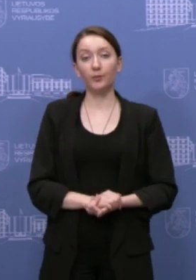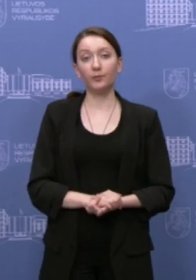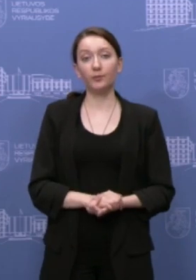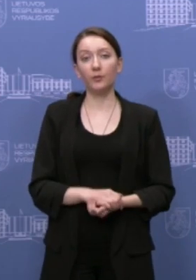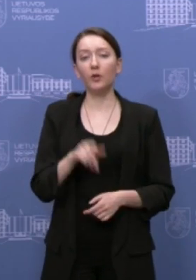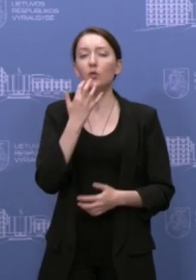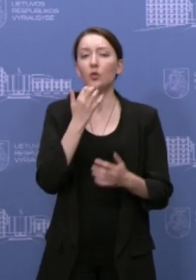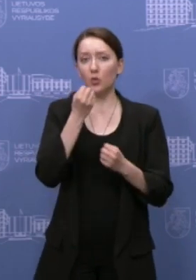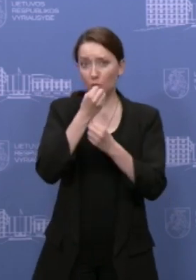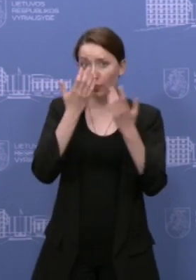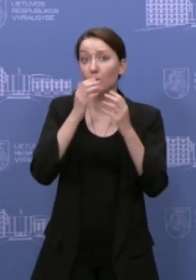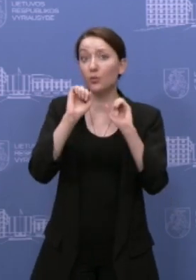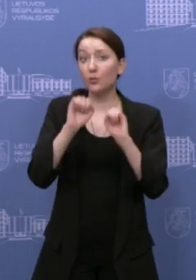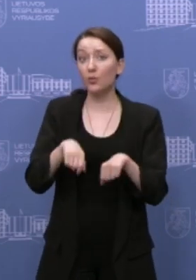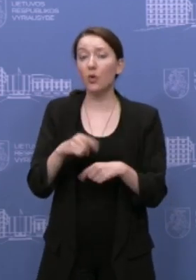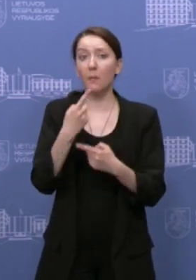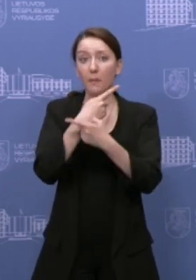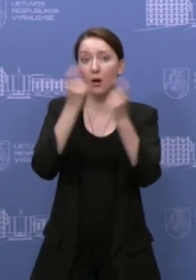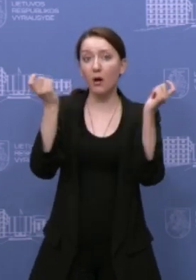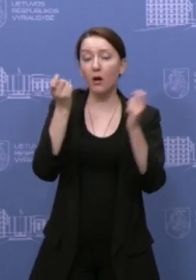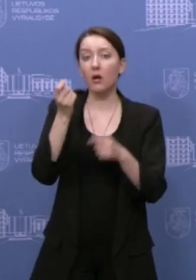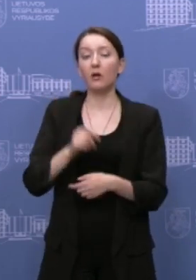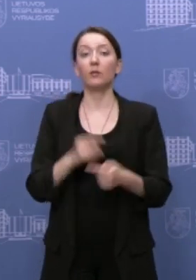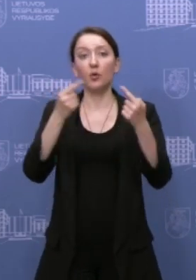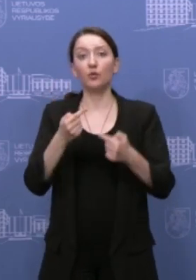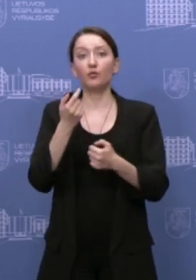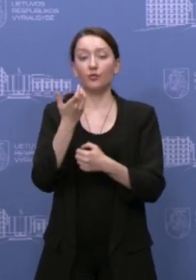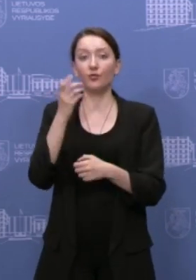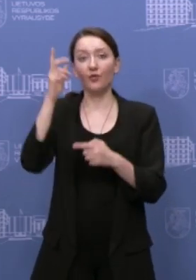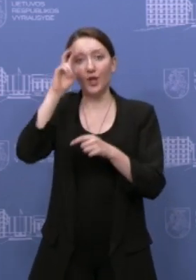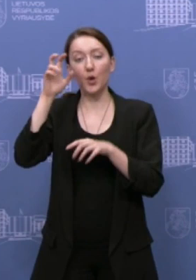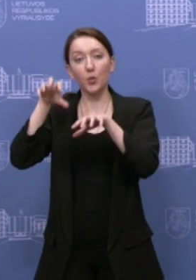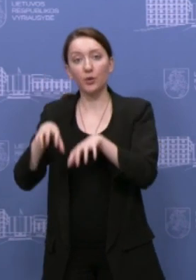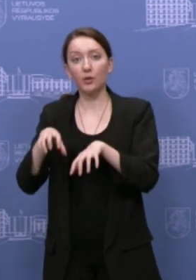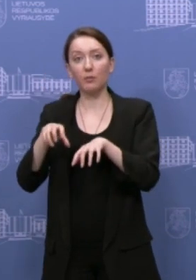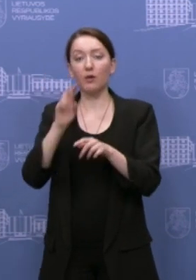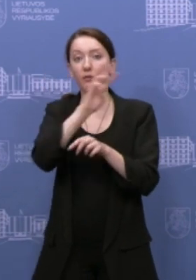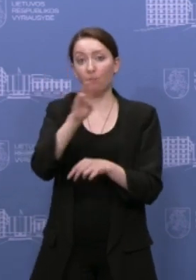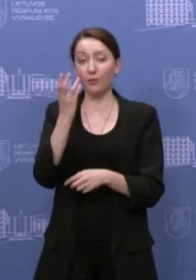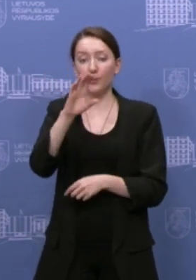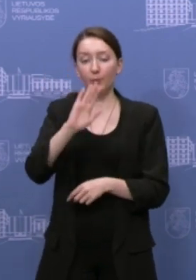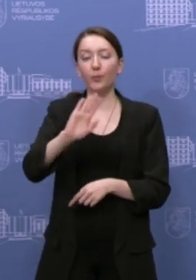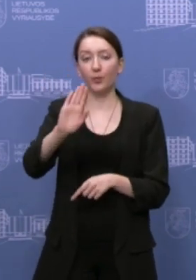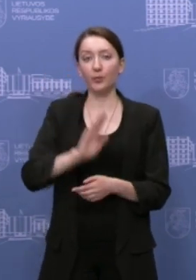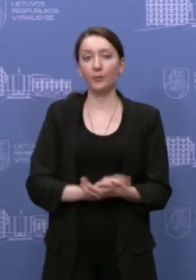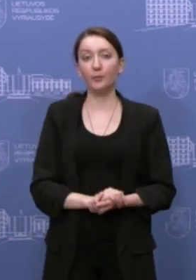galėsite susipažinti paskelbų protokolinį sprendimą vyriausybės tinklapyje.